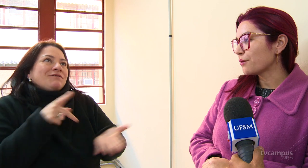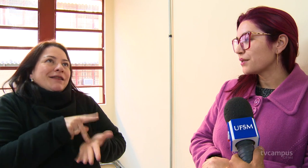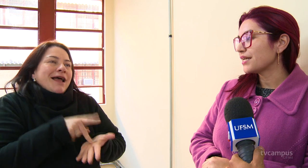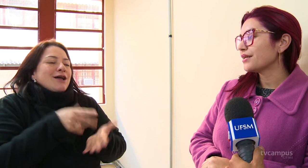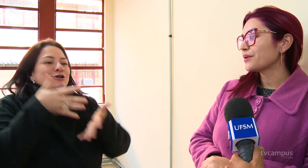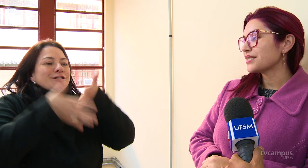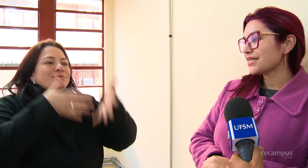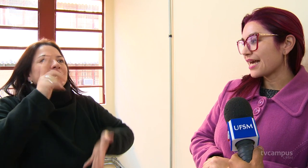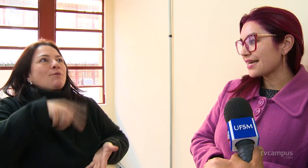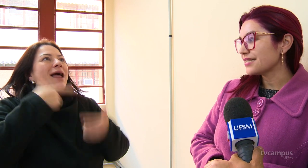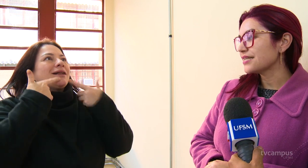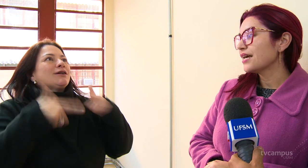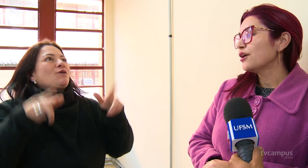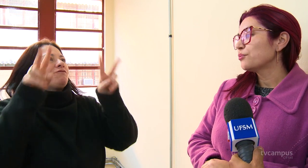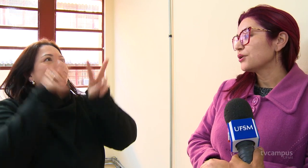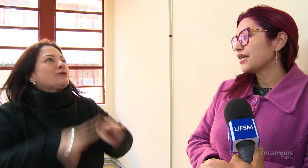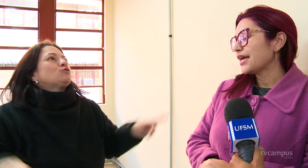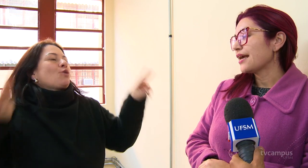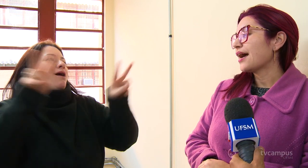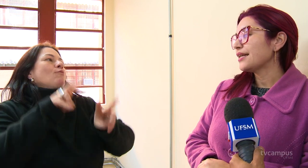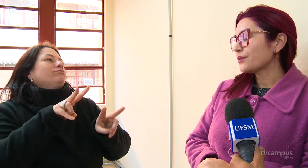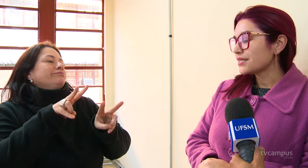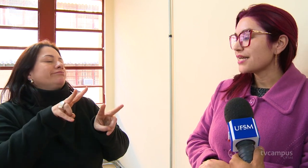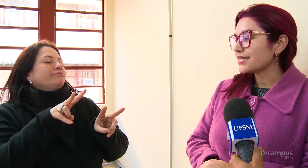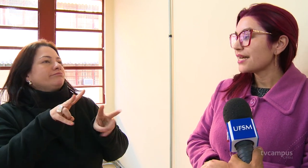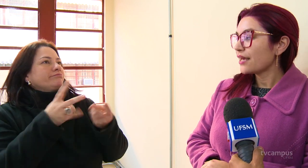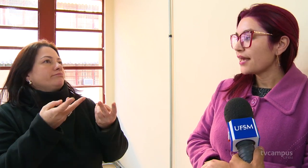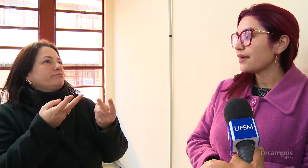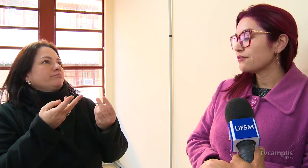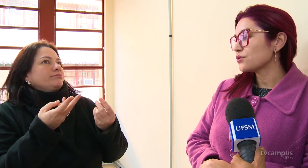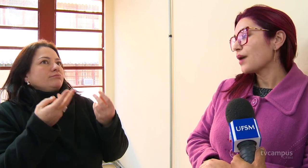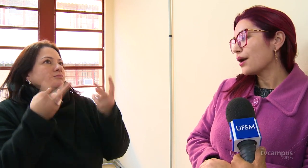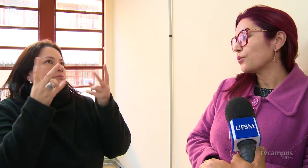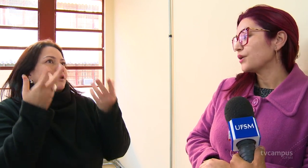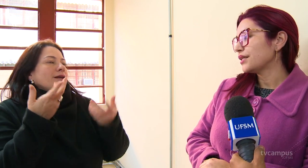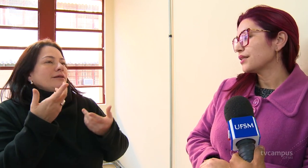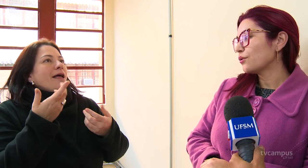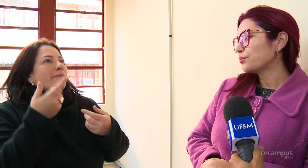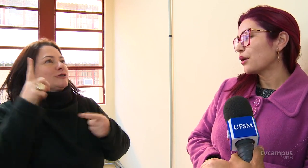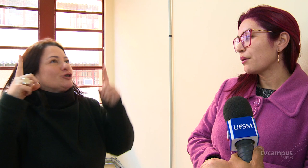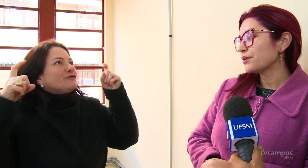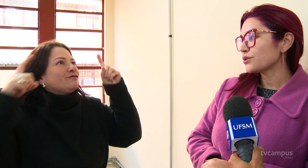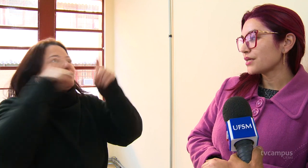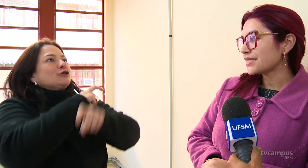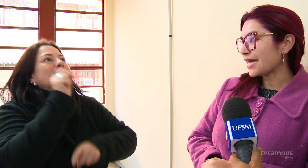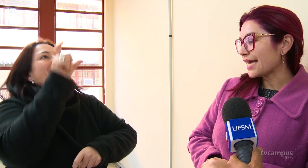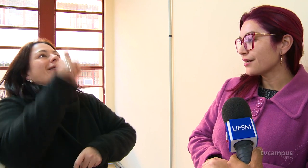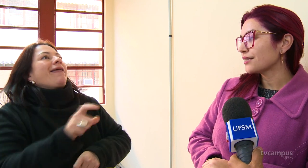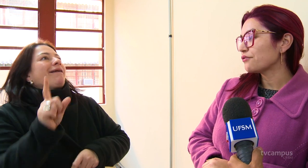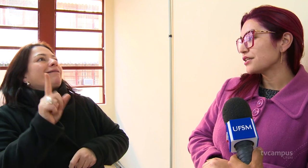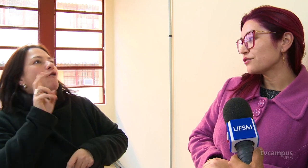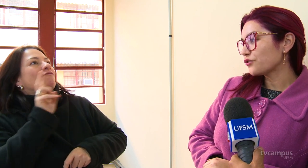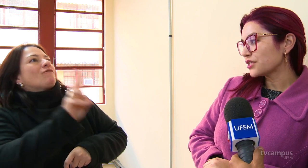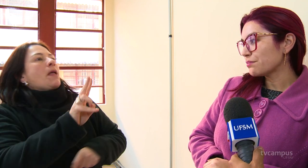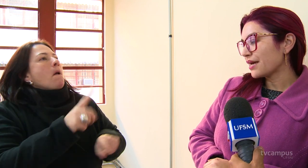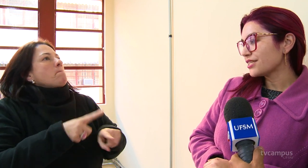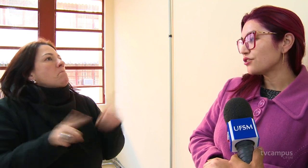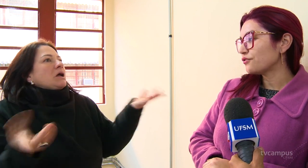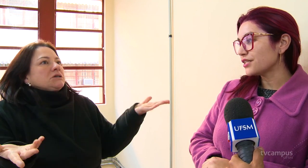aprender língua de sinais, porque a língua de sinais é visual. Então, para uma pessoa cega, talvez fosse mais difícil,